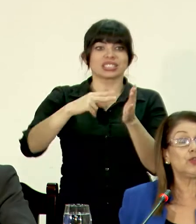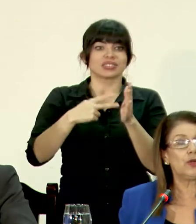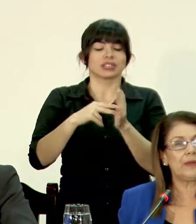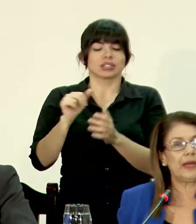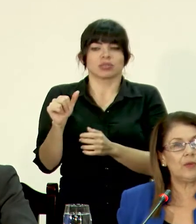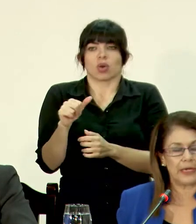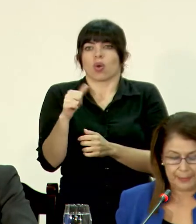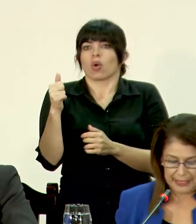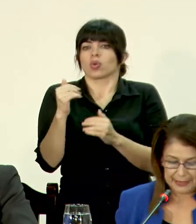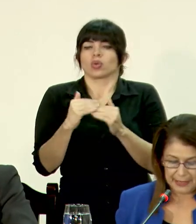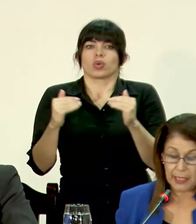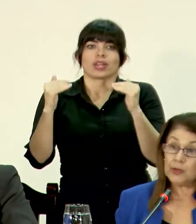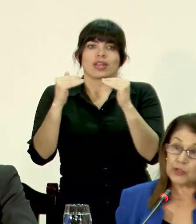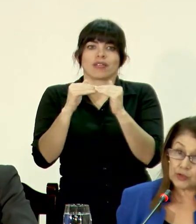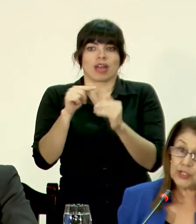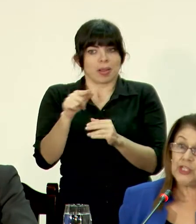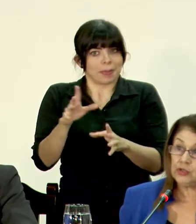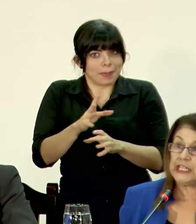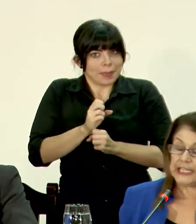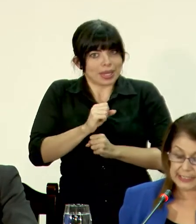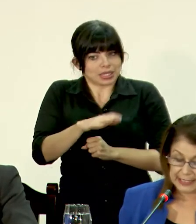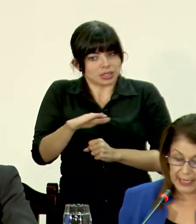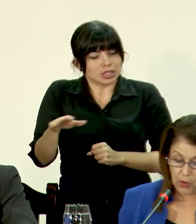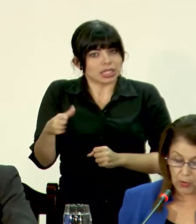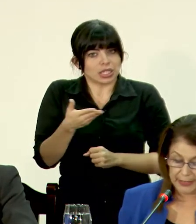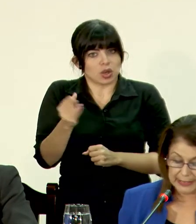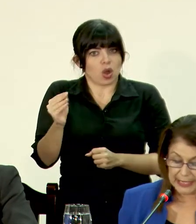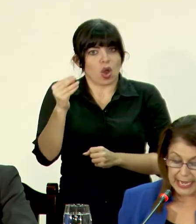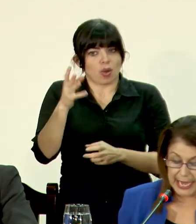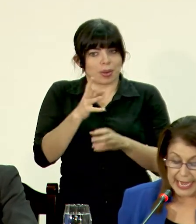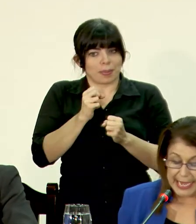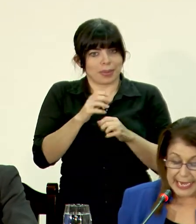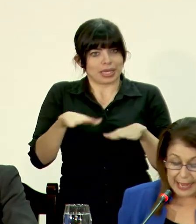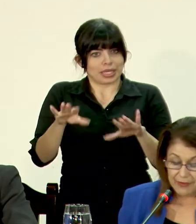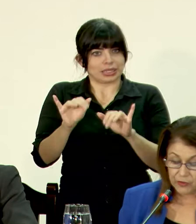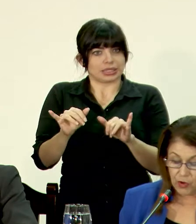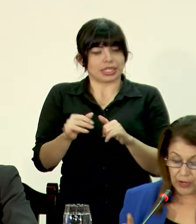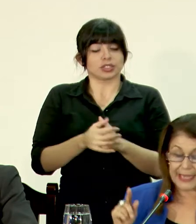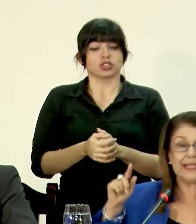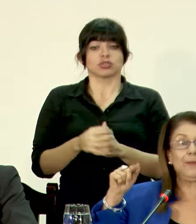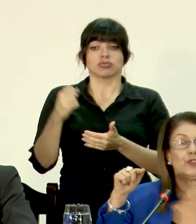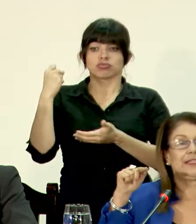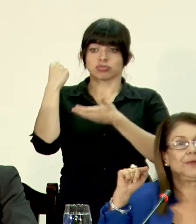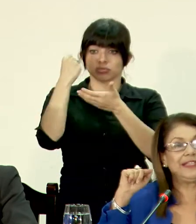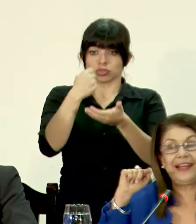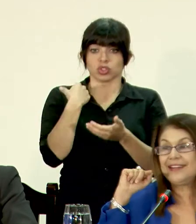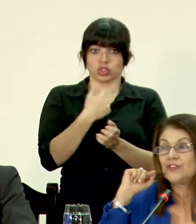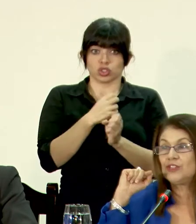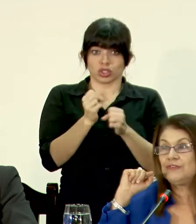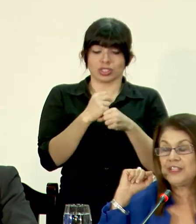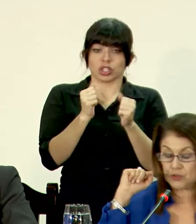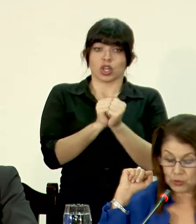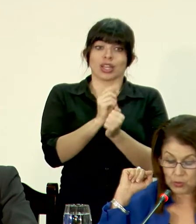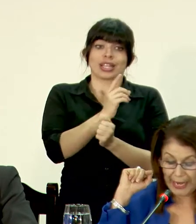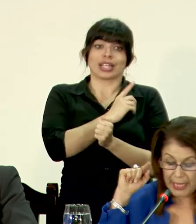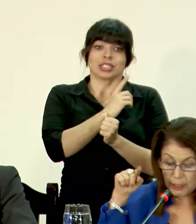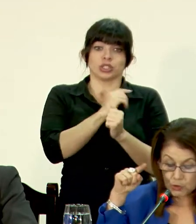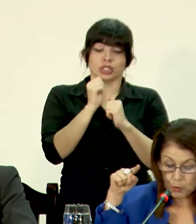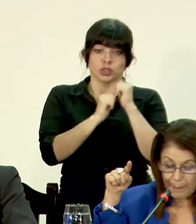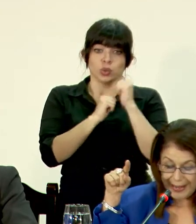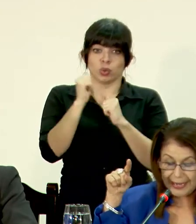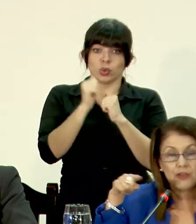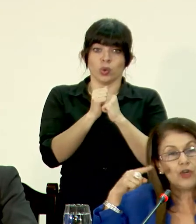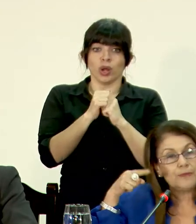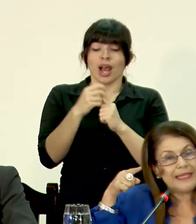con otro nivel como el que merecen nuestros niños, niñas y jóvenes. Y la inversión que hacemos a través de la Dirección de Infraestructura